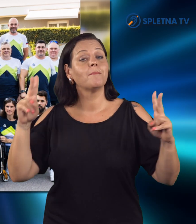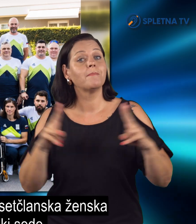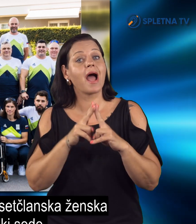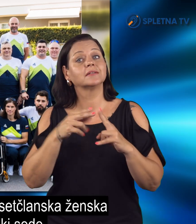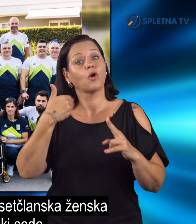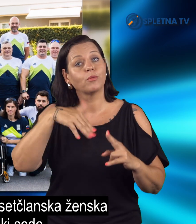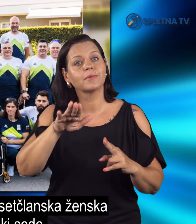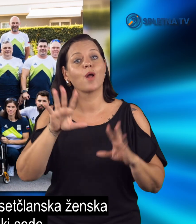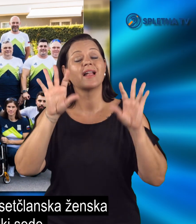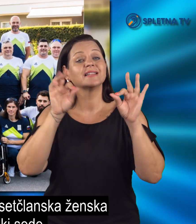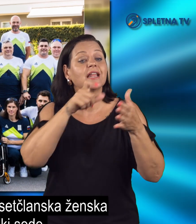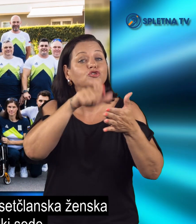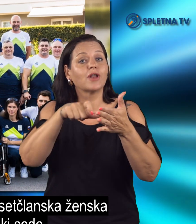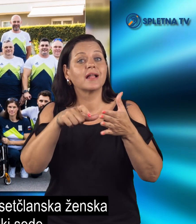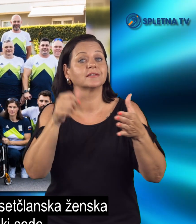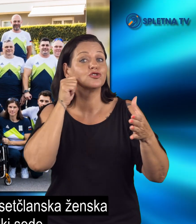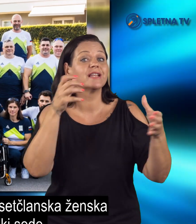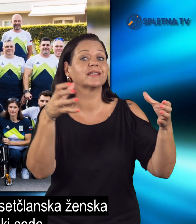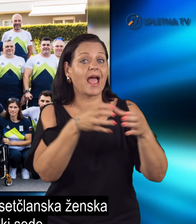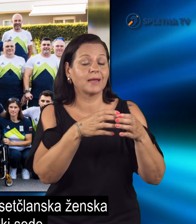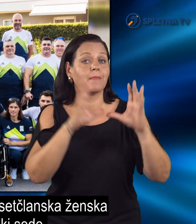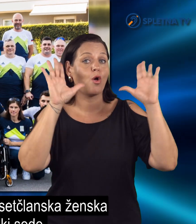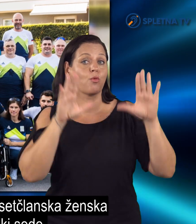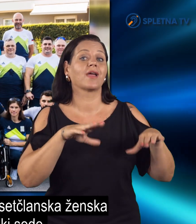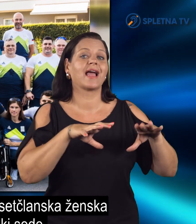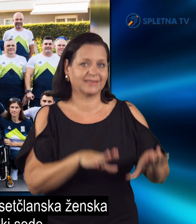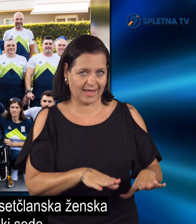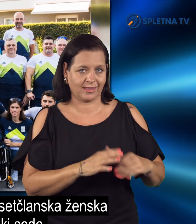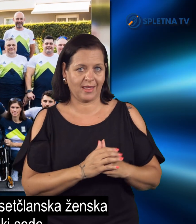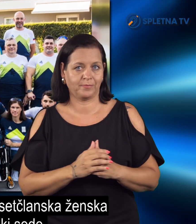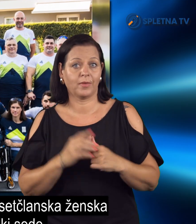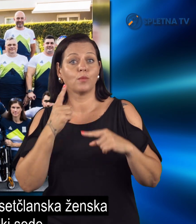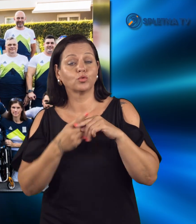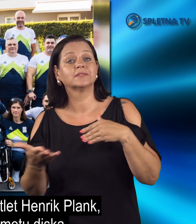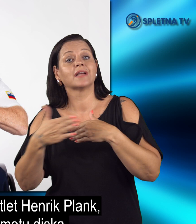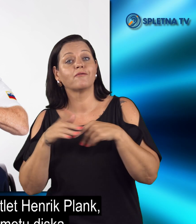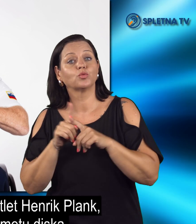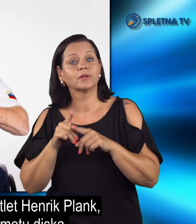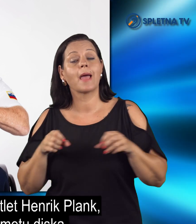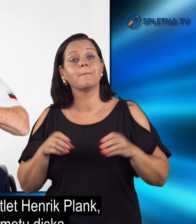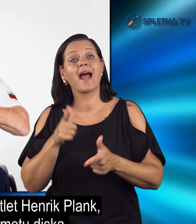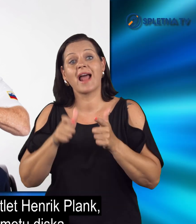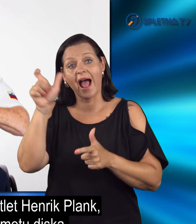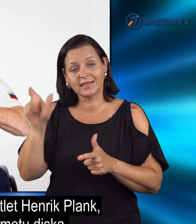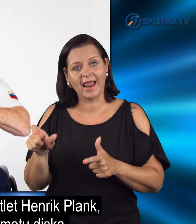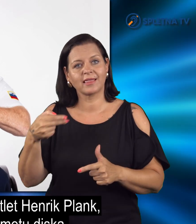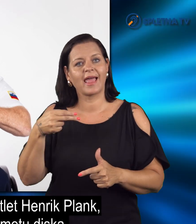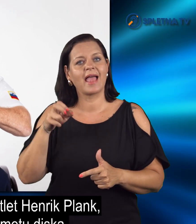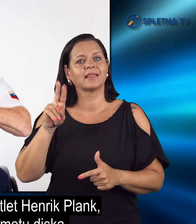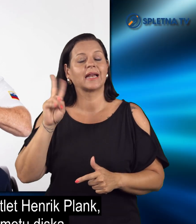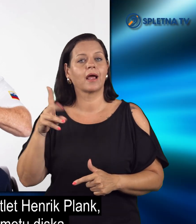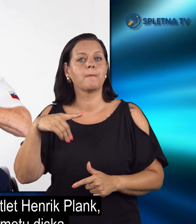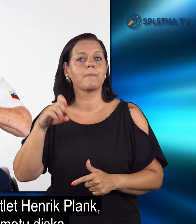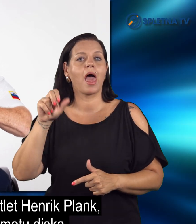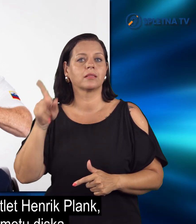V Pariz se odpravlja deset članska ženska ekipa v odbojki sede. Poleg njih pa še paraatlet Henrik